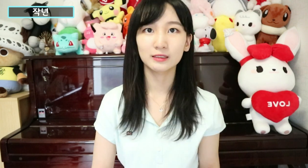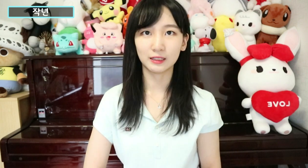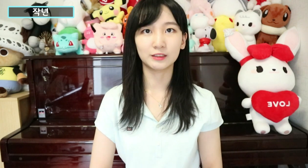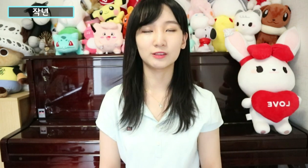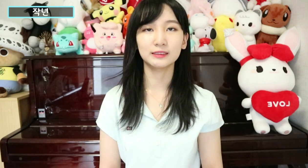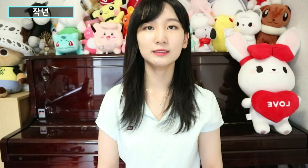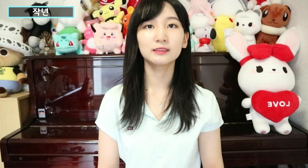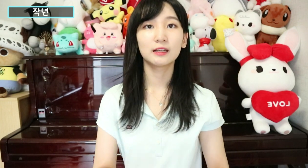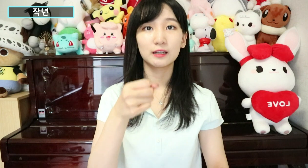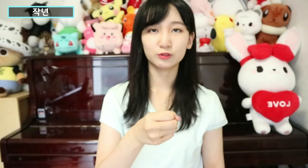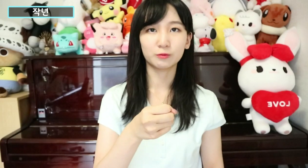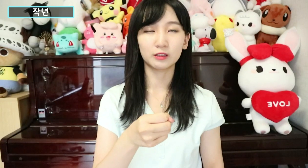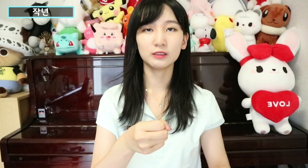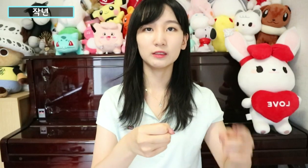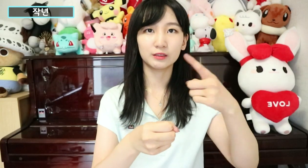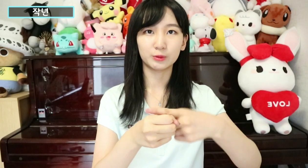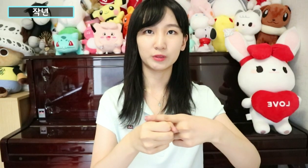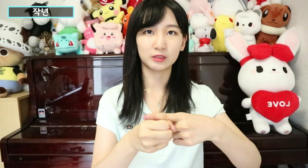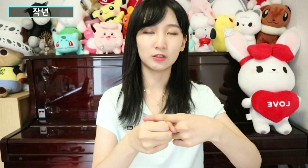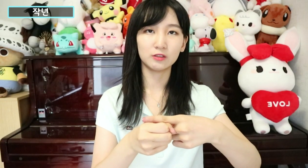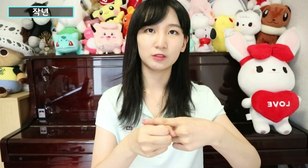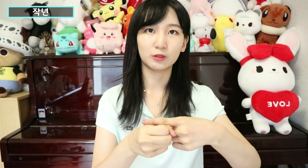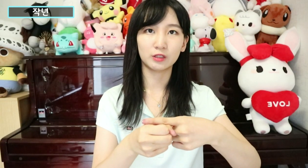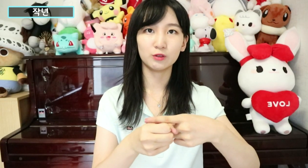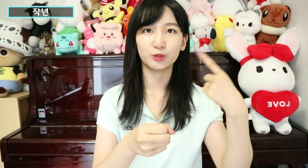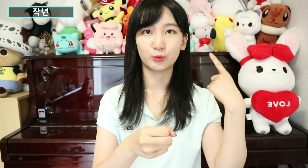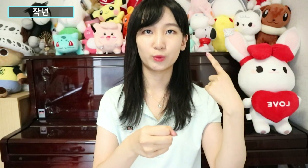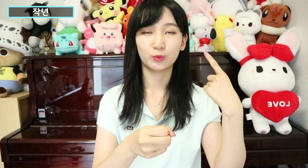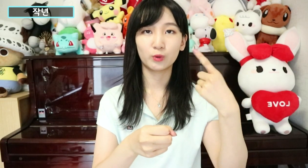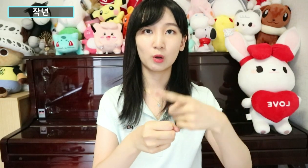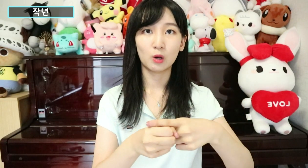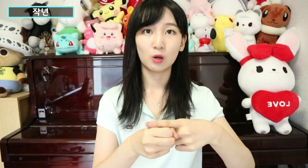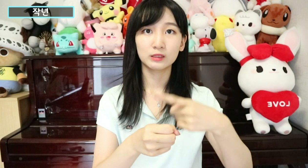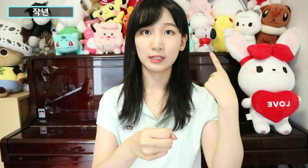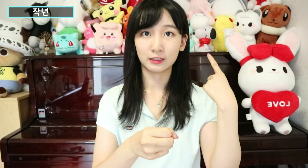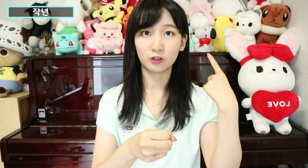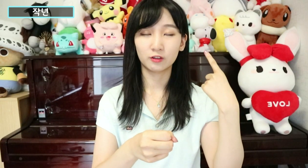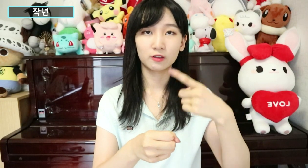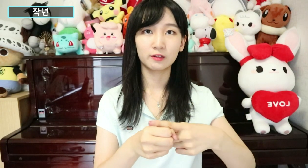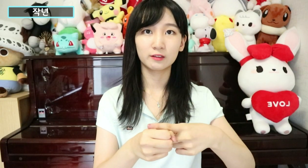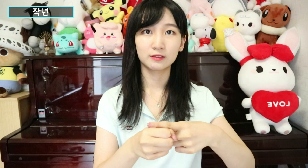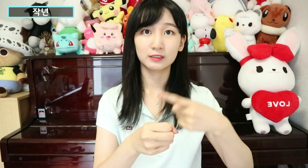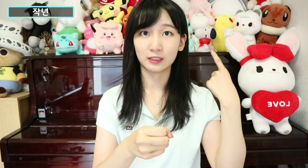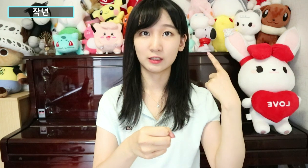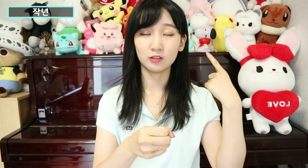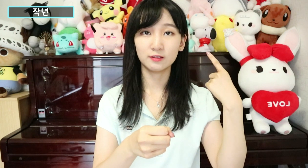작년은 주먹을 이렇게 해서 이렇게 뒤로. 작년. 작년.